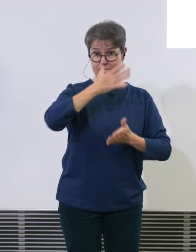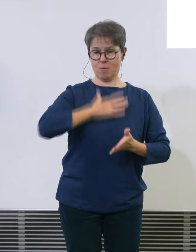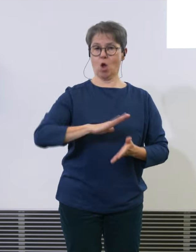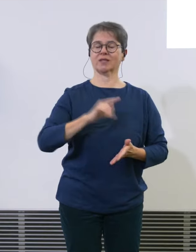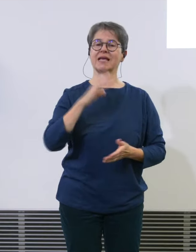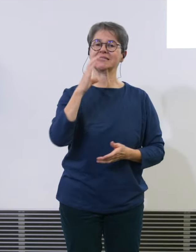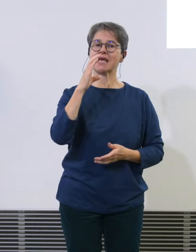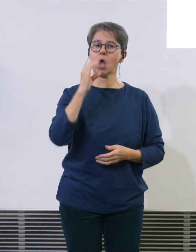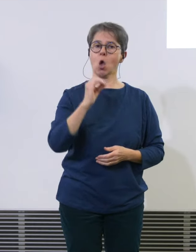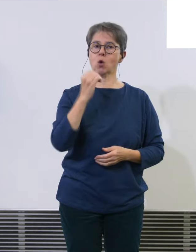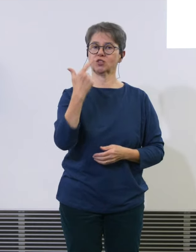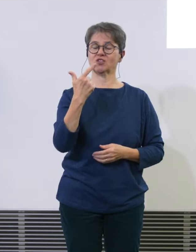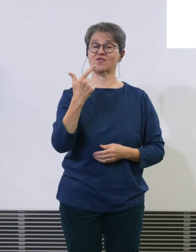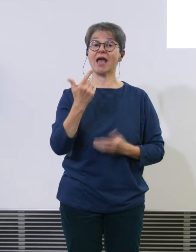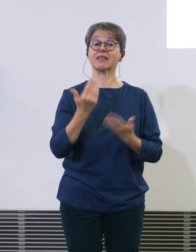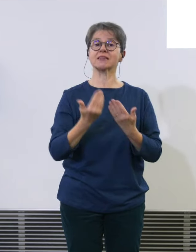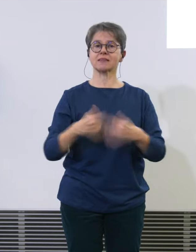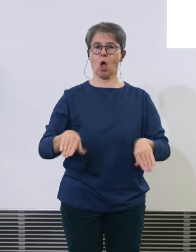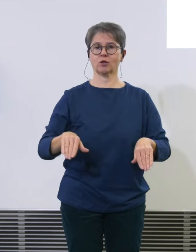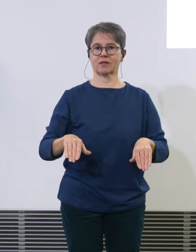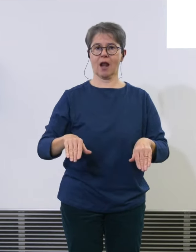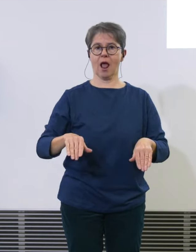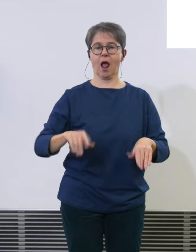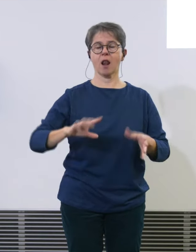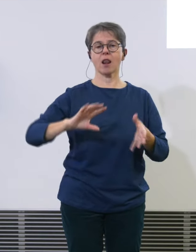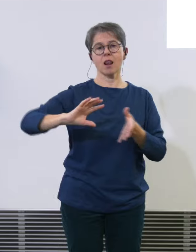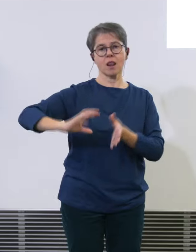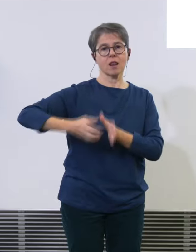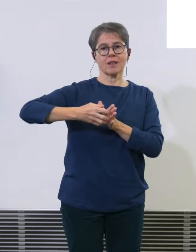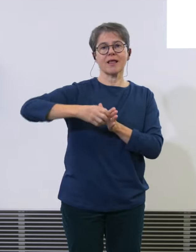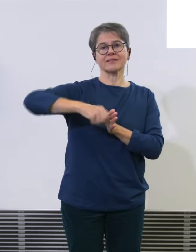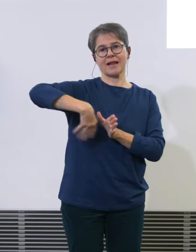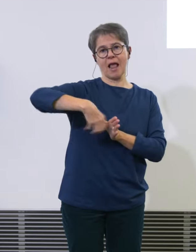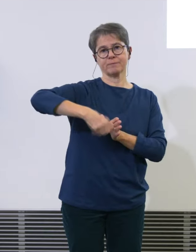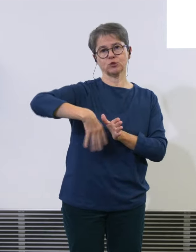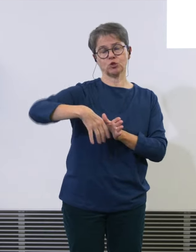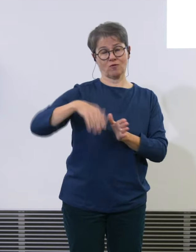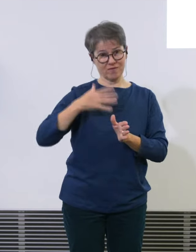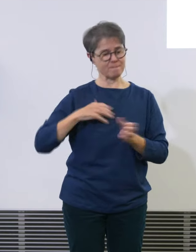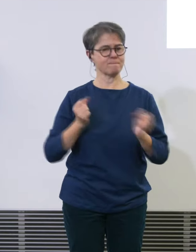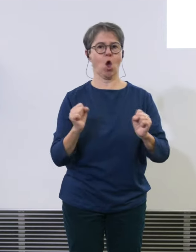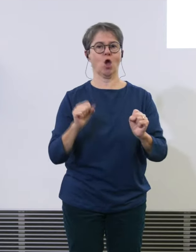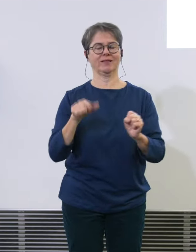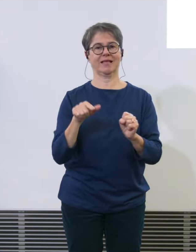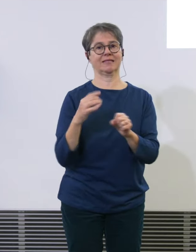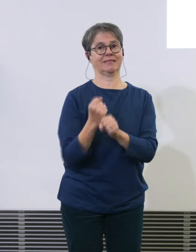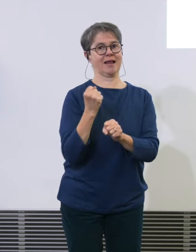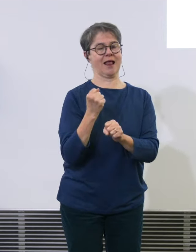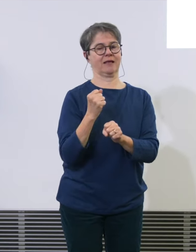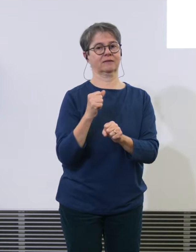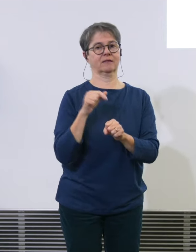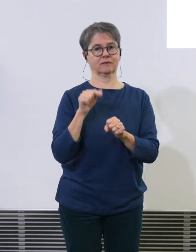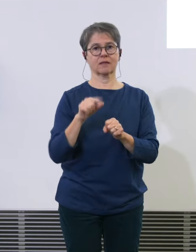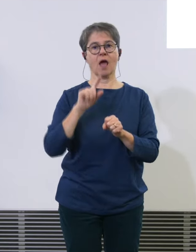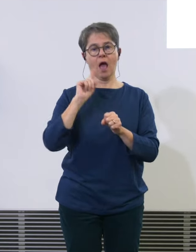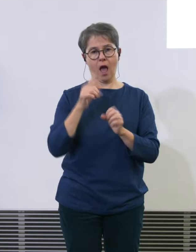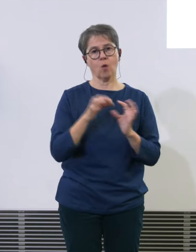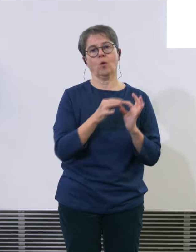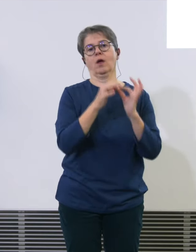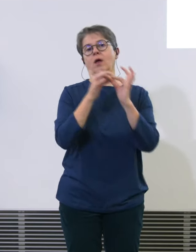Treibstoffen fliegt. Und darum ist das Unternehmen Swiss auch bei Syntelion beteiligt, das ja